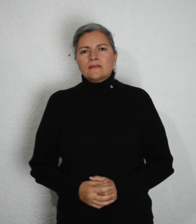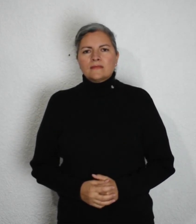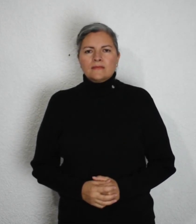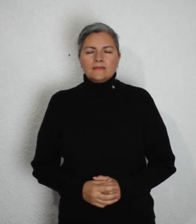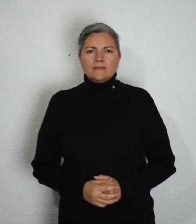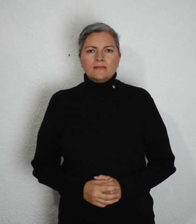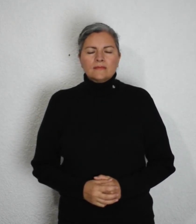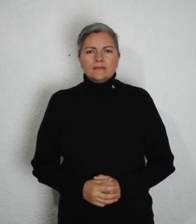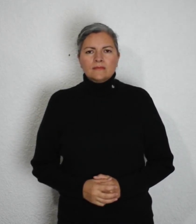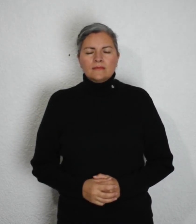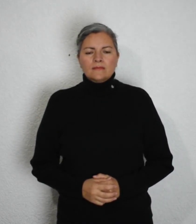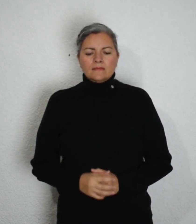Jalón de pelo